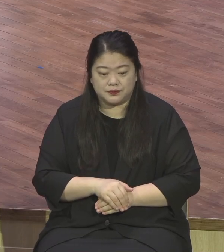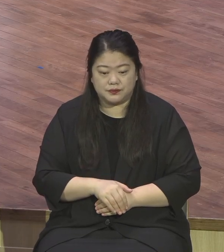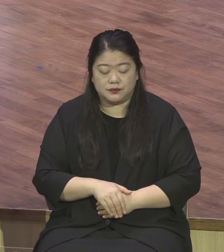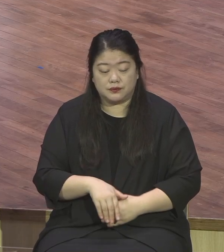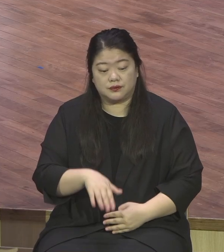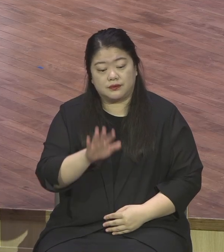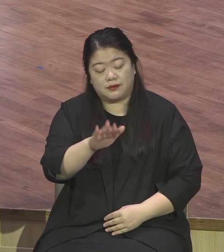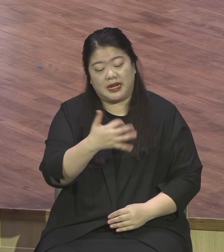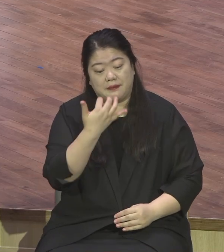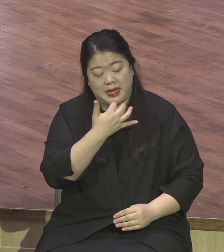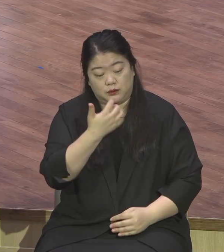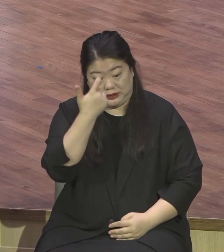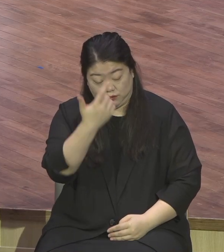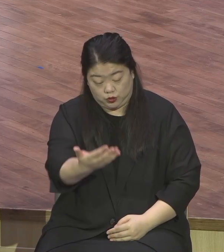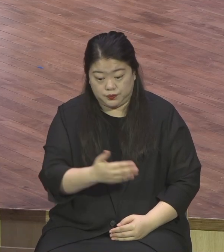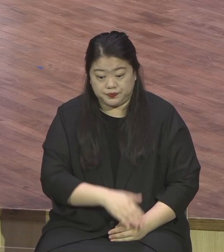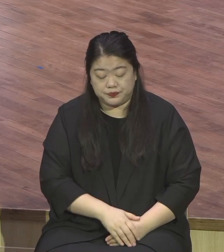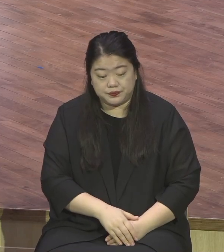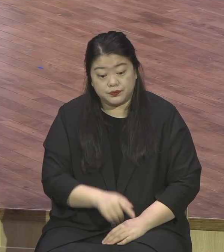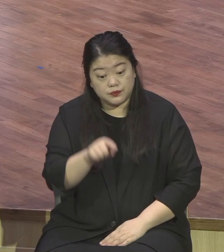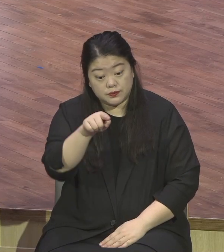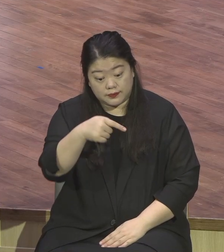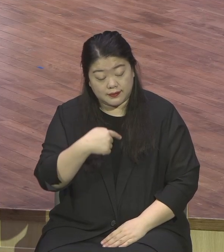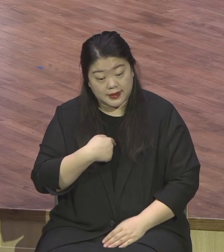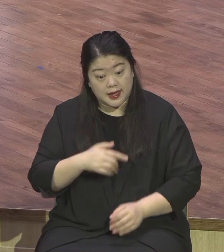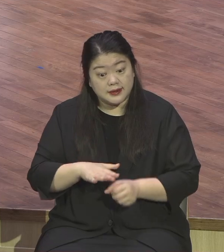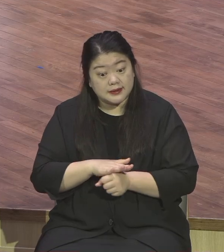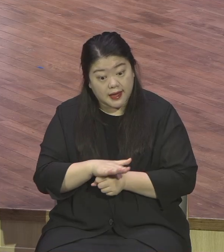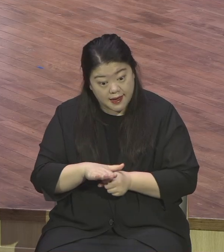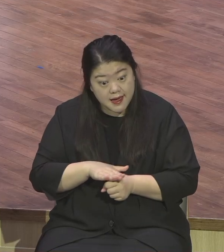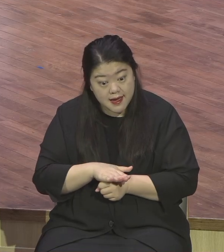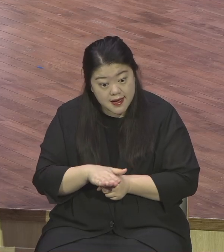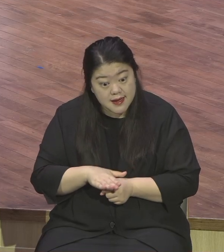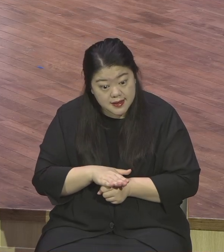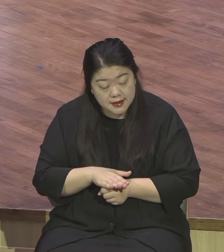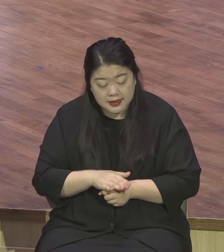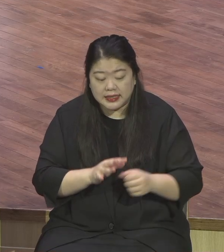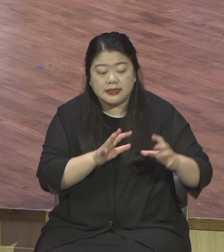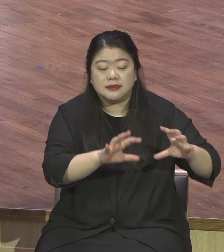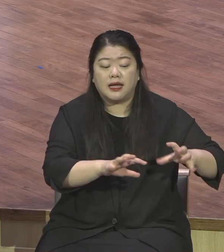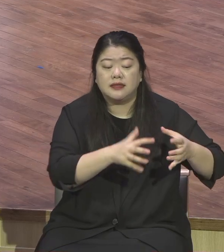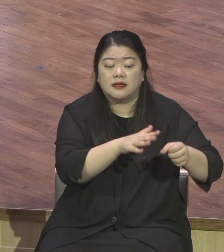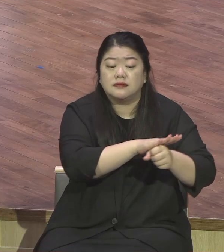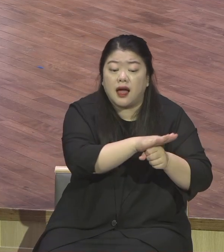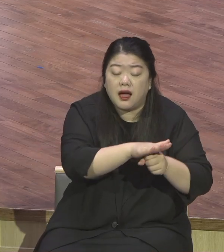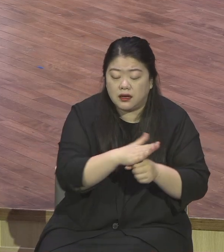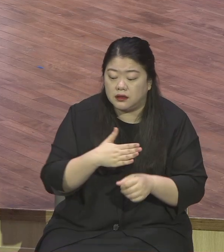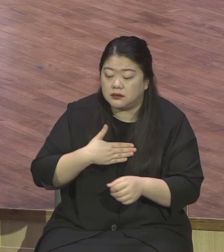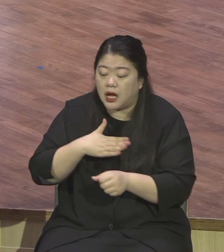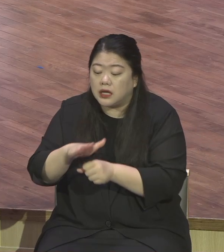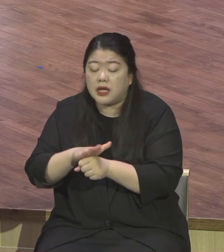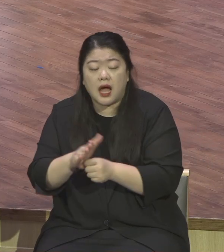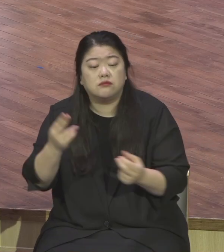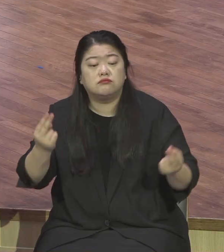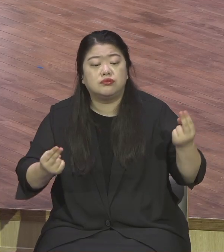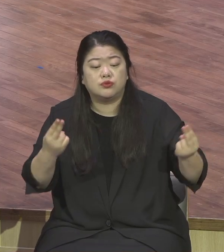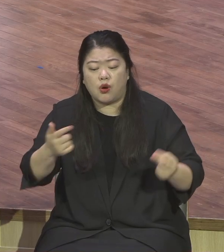시모나 너가 나를 이 사람들보다 더 사랑하느냐 베드로는 세 번 대답합니다